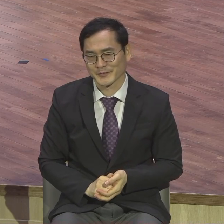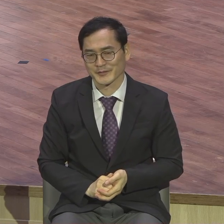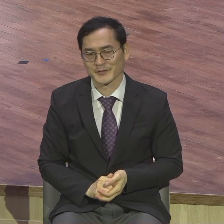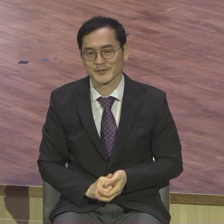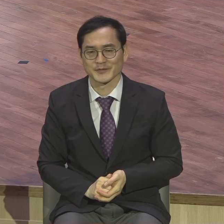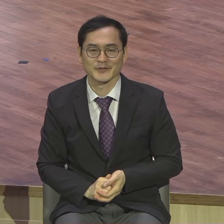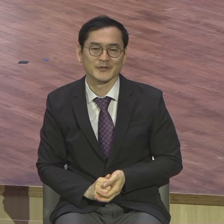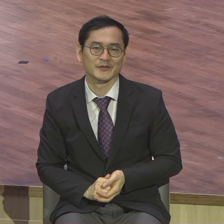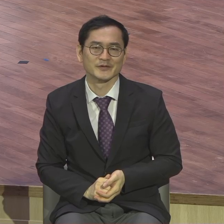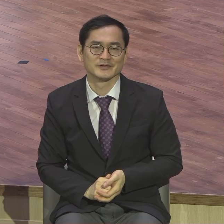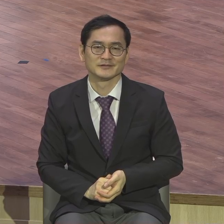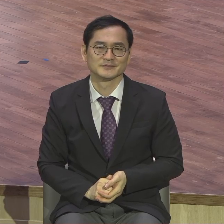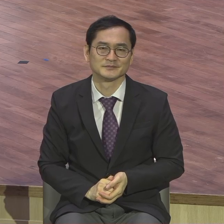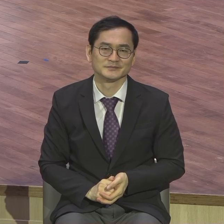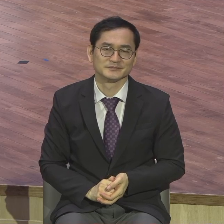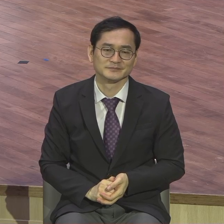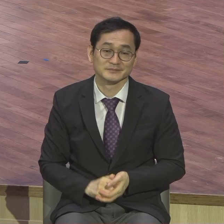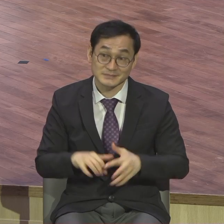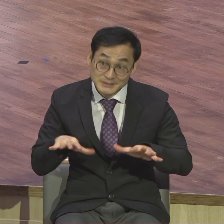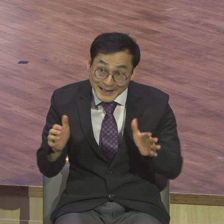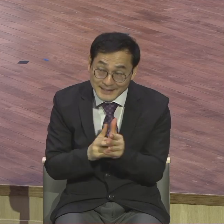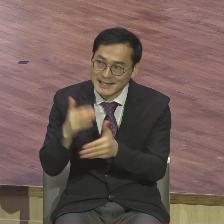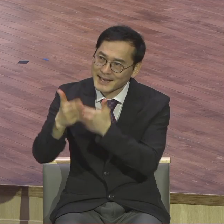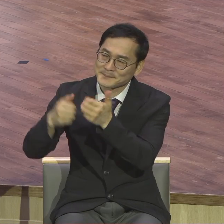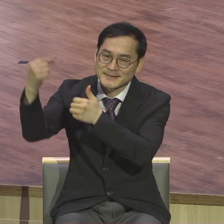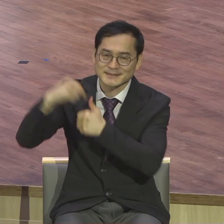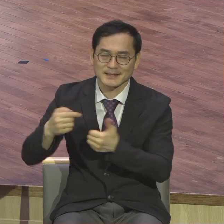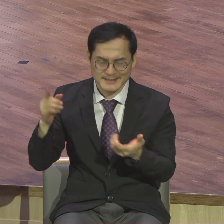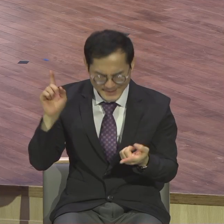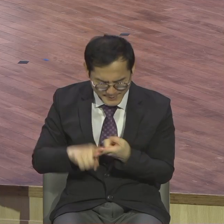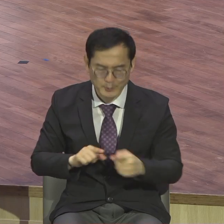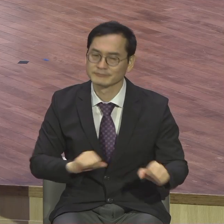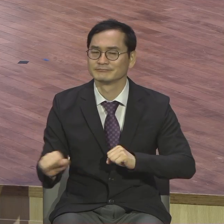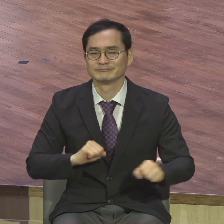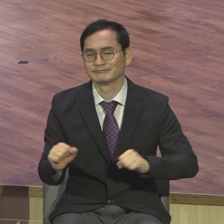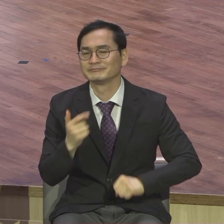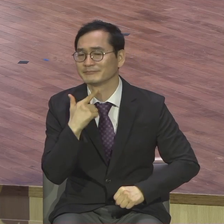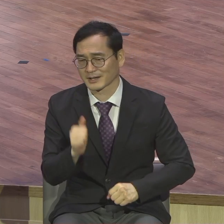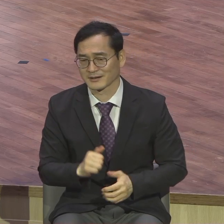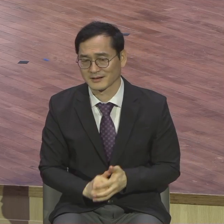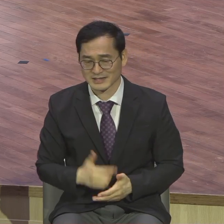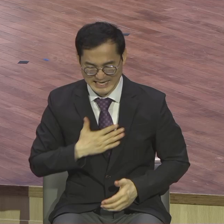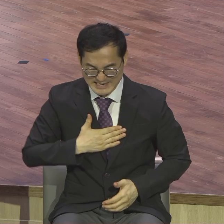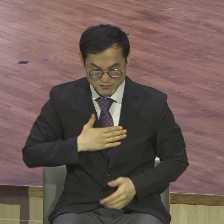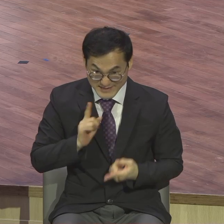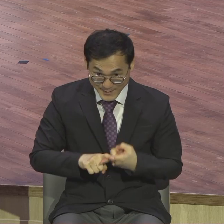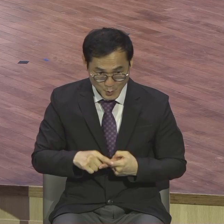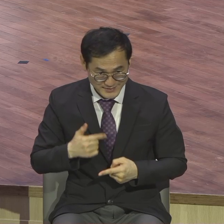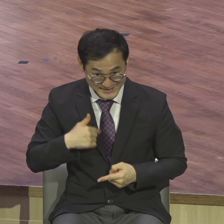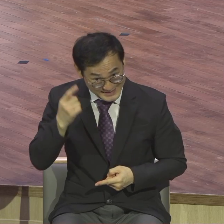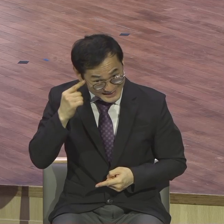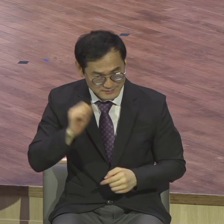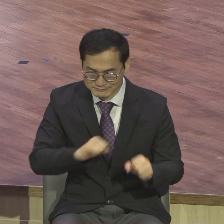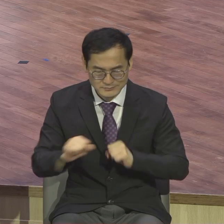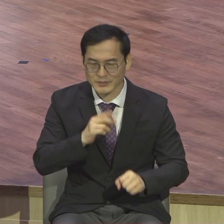시킨 대로 이 자리까지 있는 사람 누구 말 듣고 내 기분에 내 감정 없습니다 하나님 시킨 대로